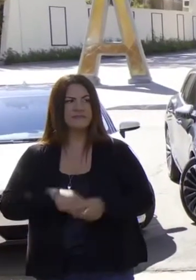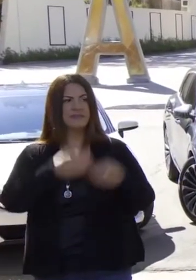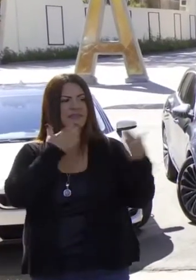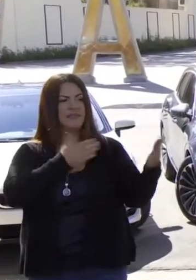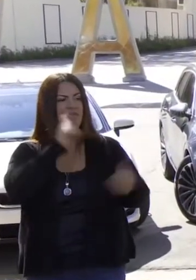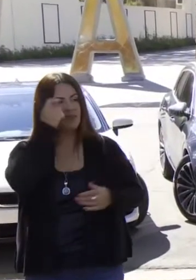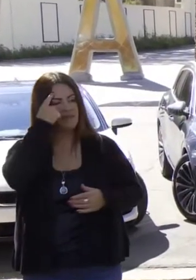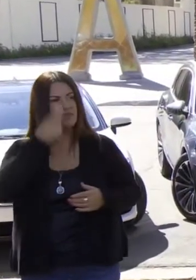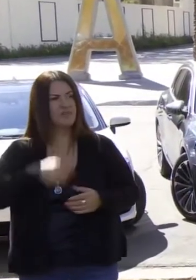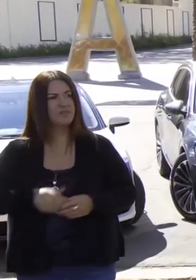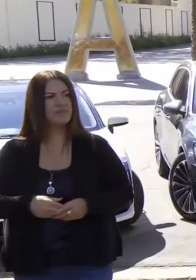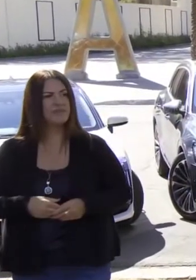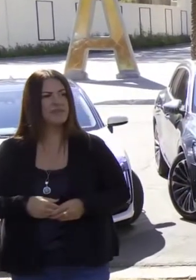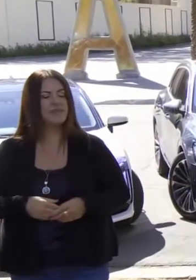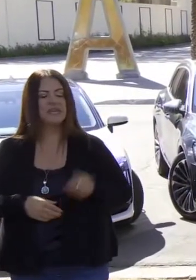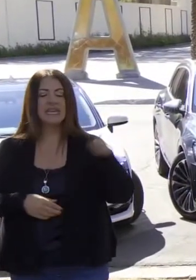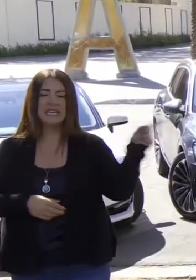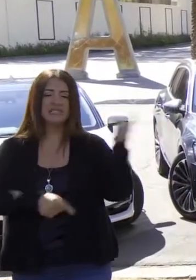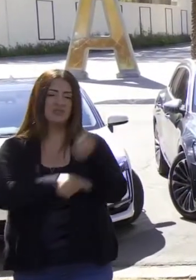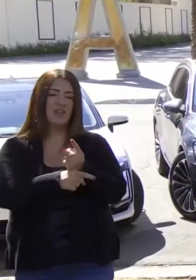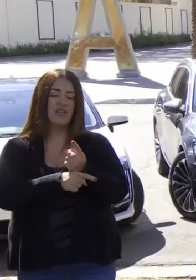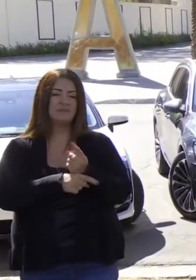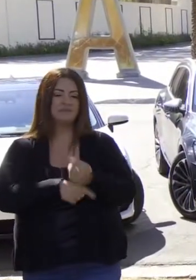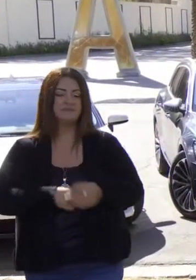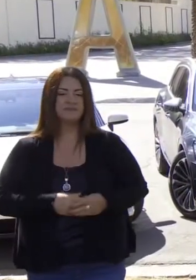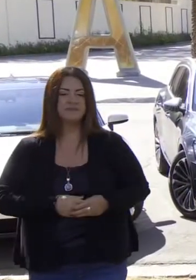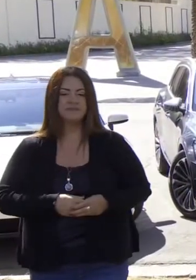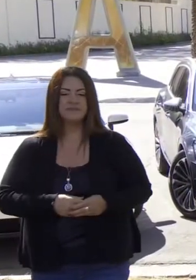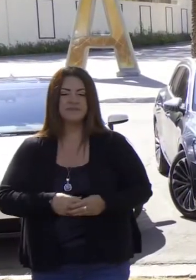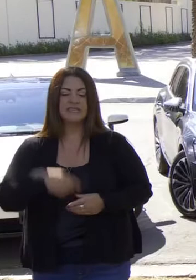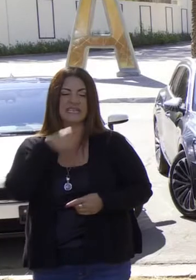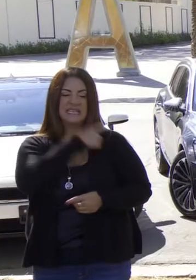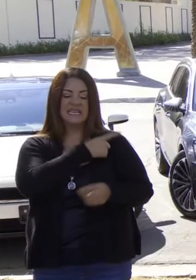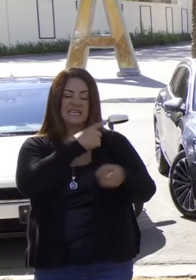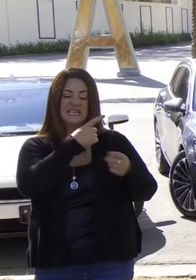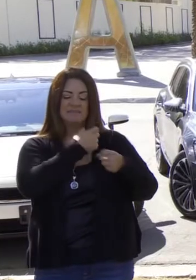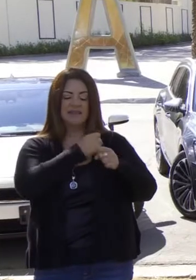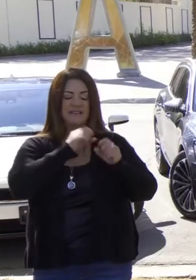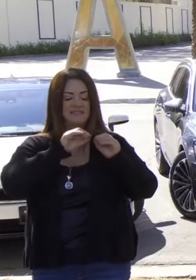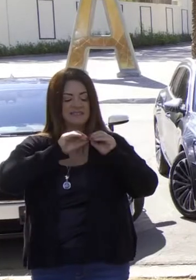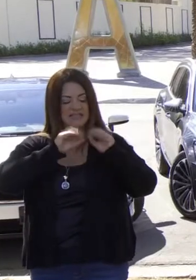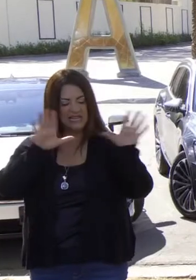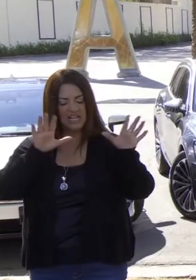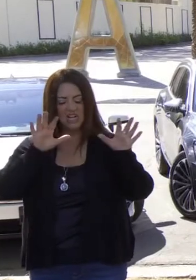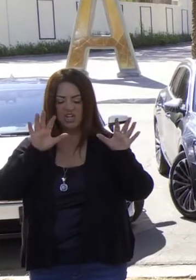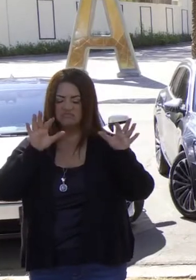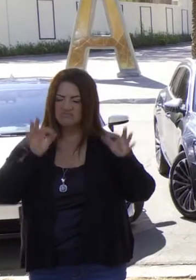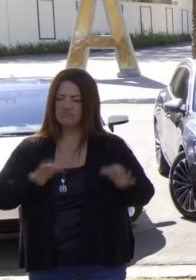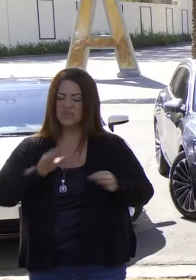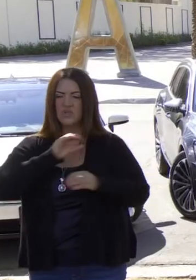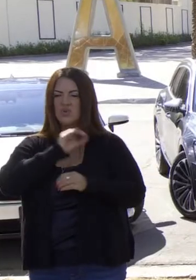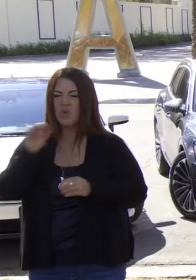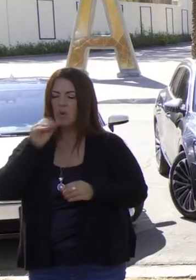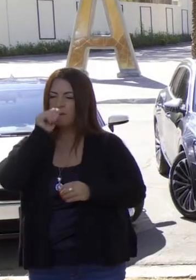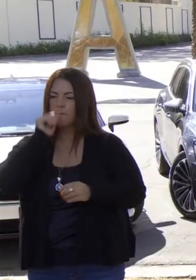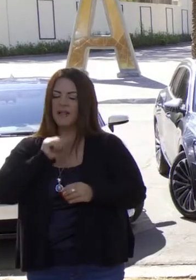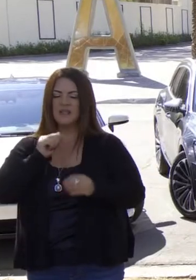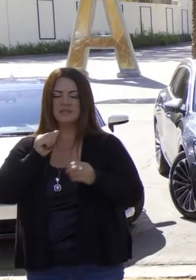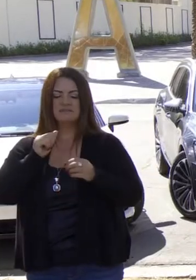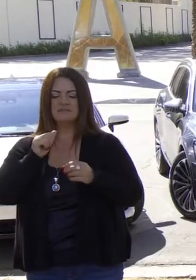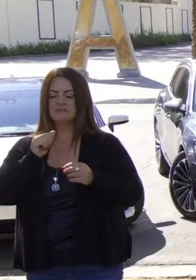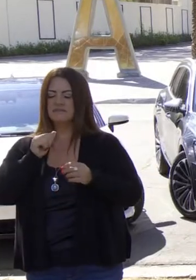estabilidad ambiental. Gracias, gobernador. El gobernador tiene toda la razón. Él ha expresado claramente que tenemos la